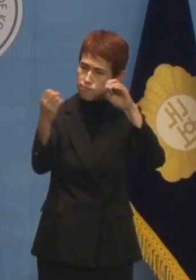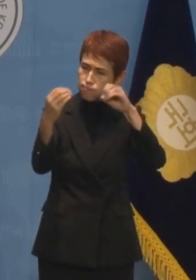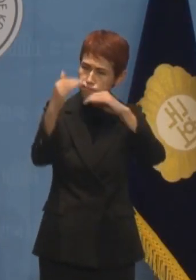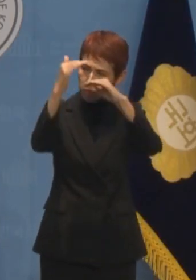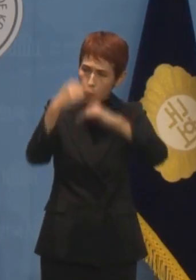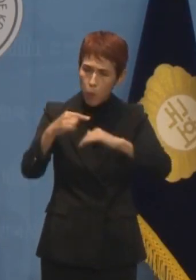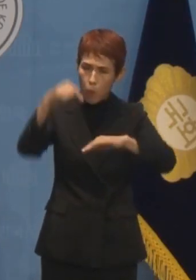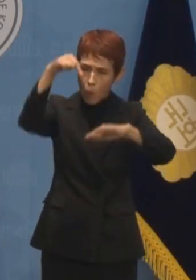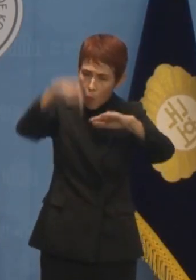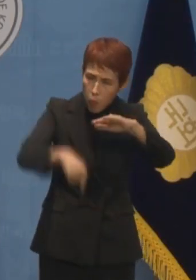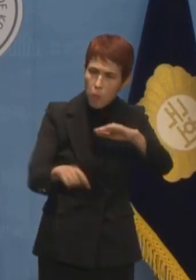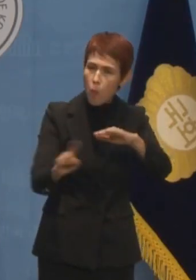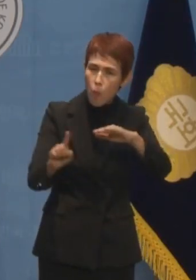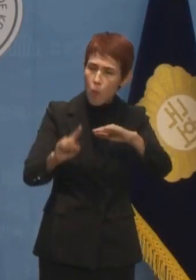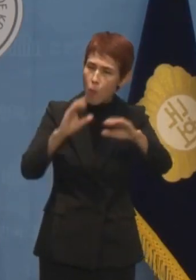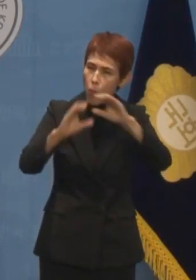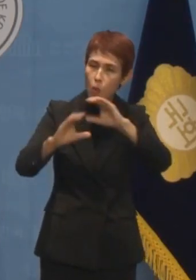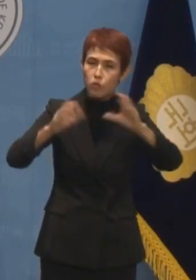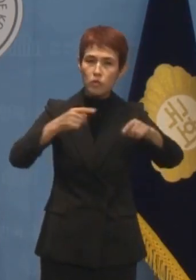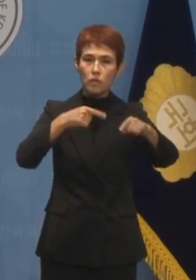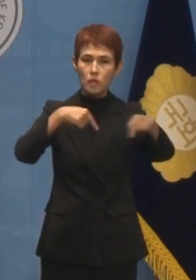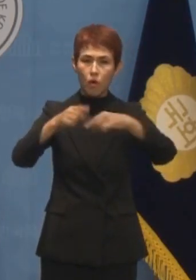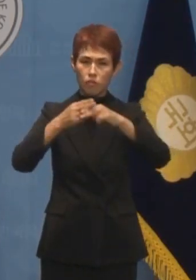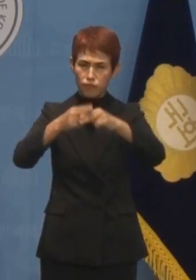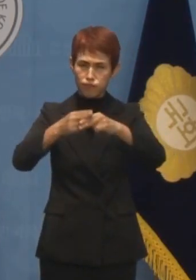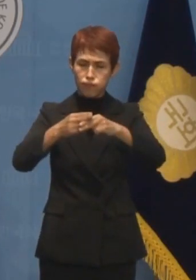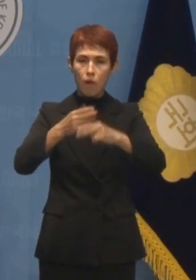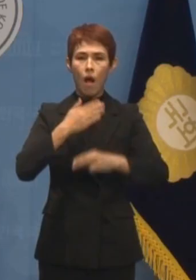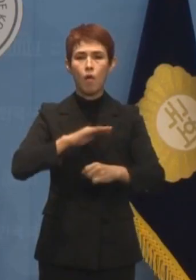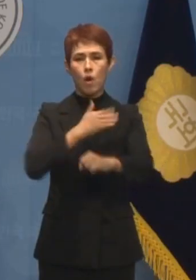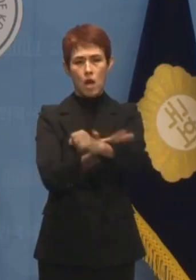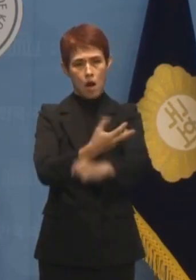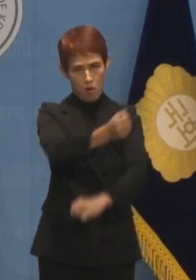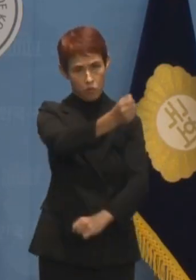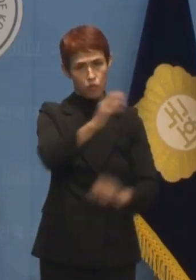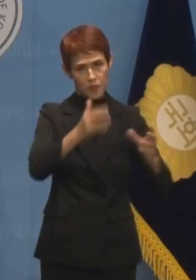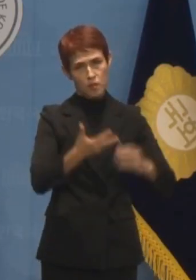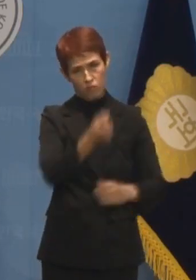국정을 농단해왔는지 알 권리가 있습니다.